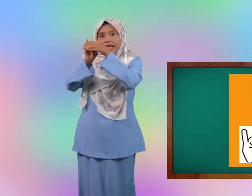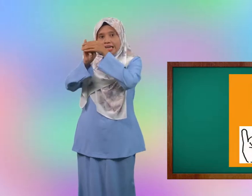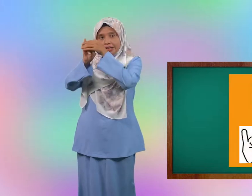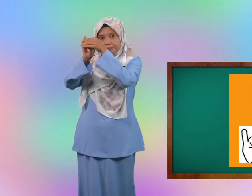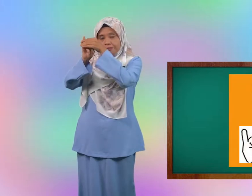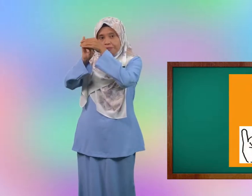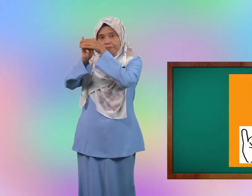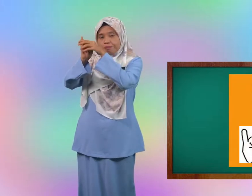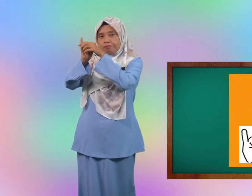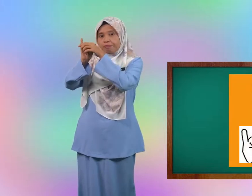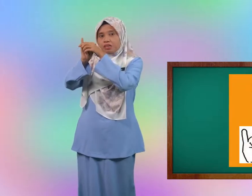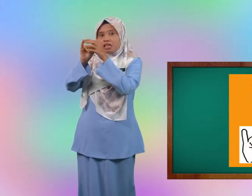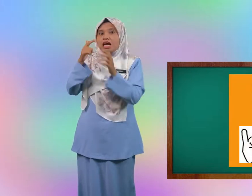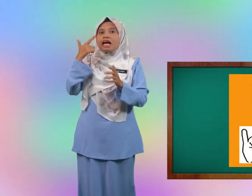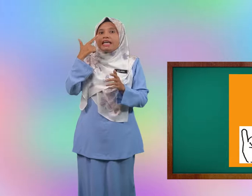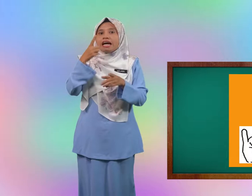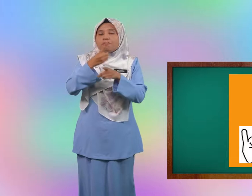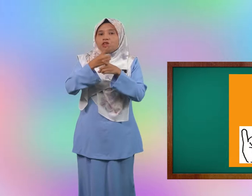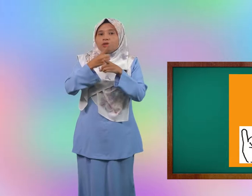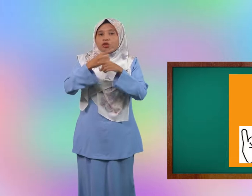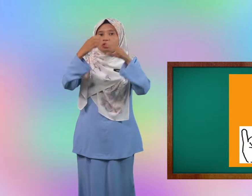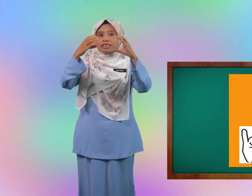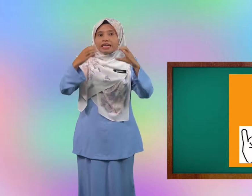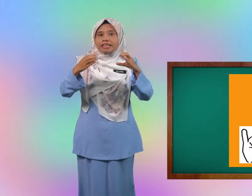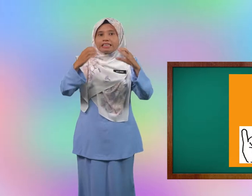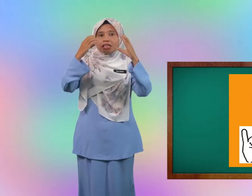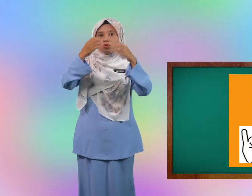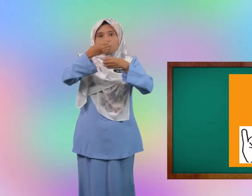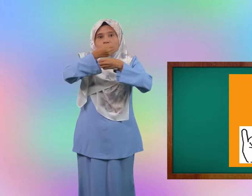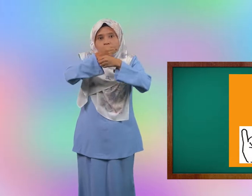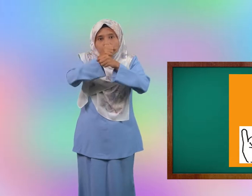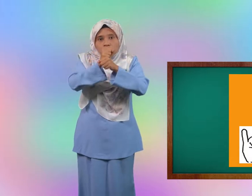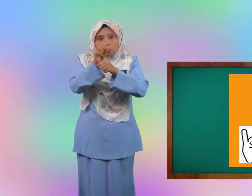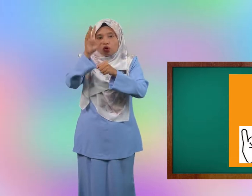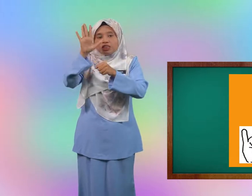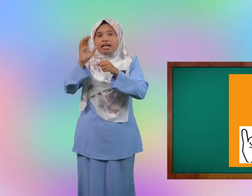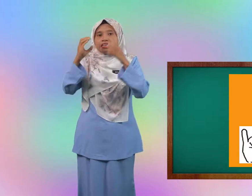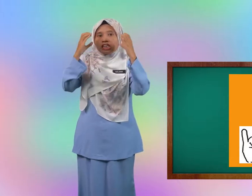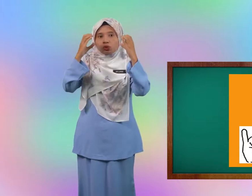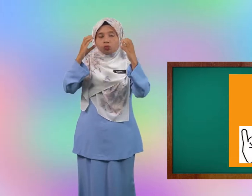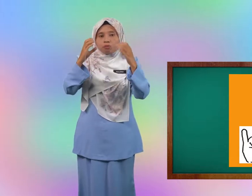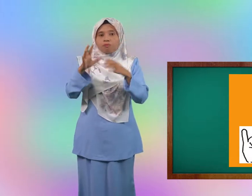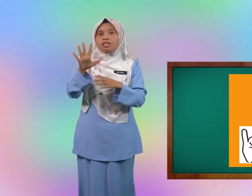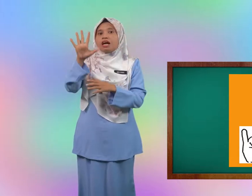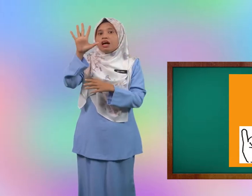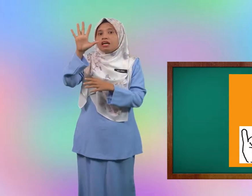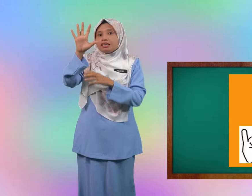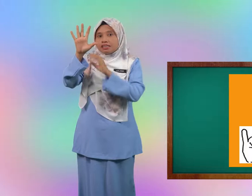lihat betul-betul cara cikgu membentuk jari jari cikgu jari